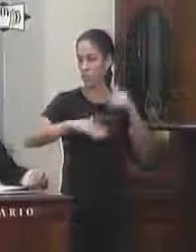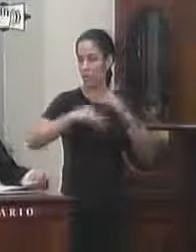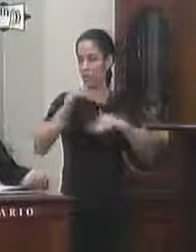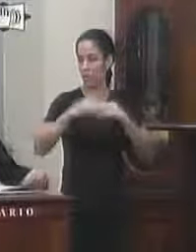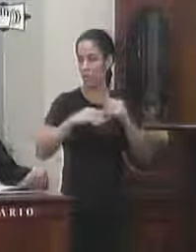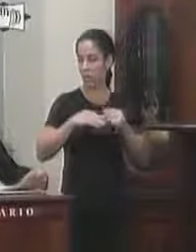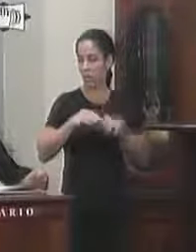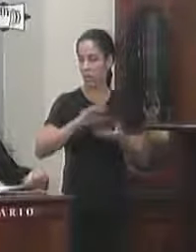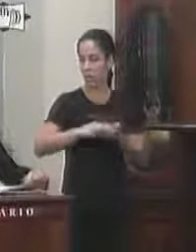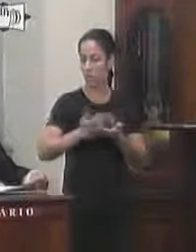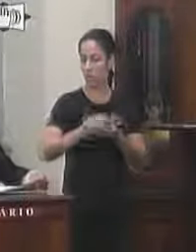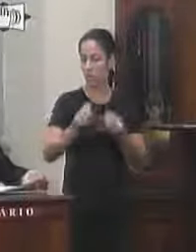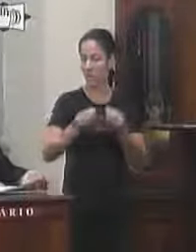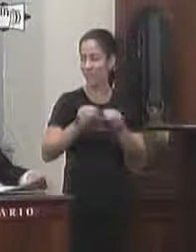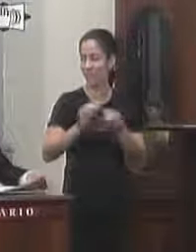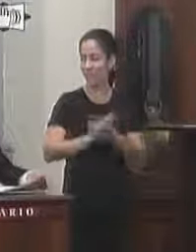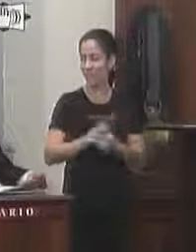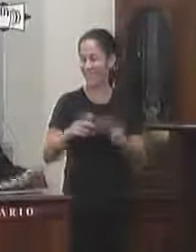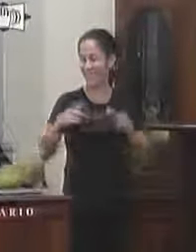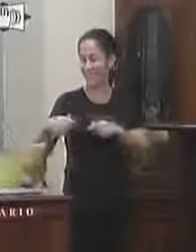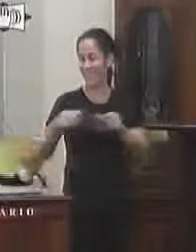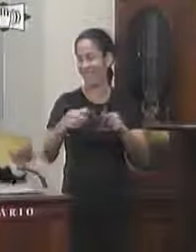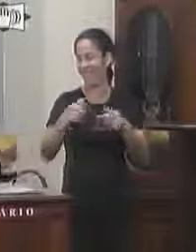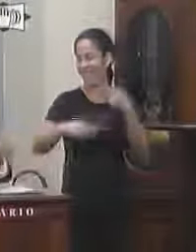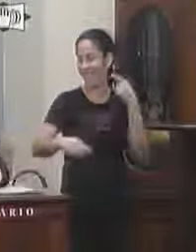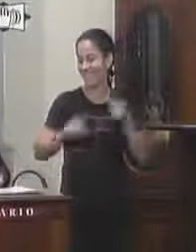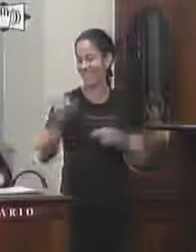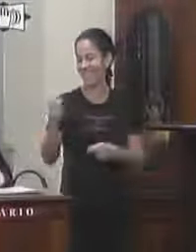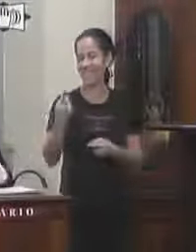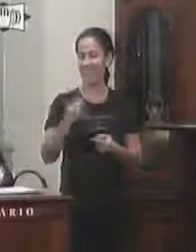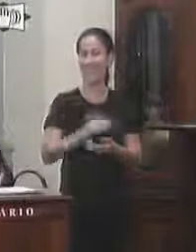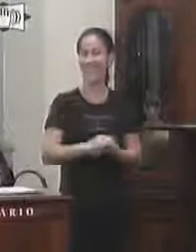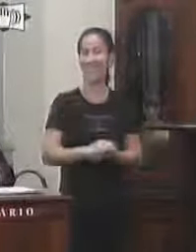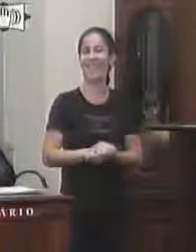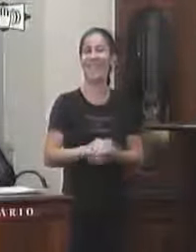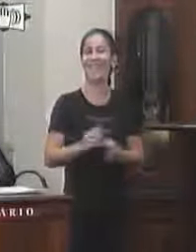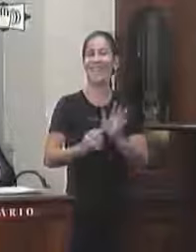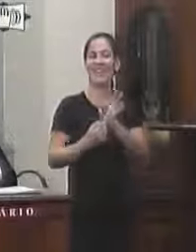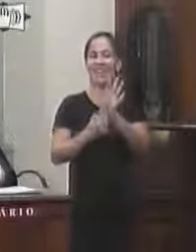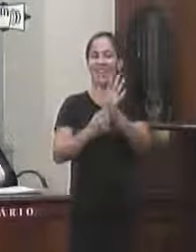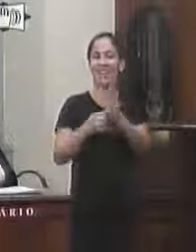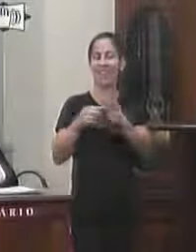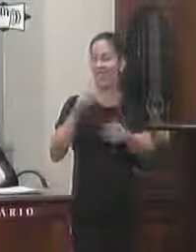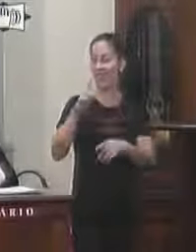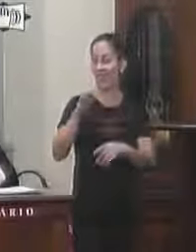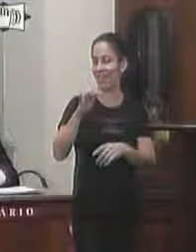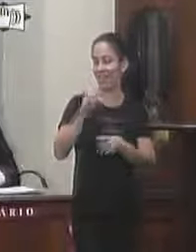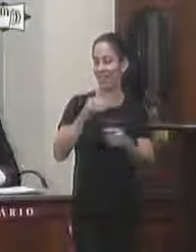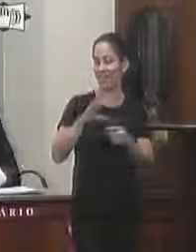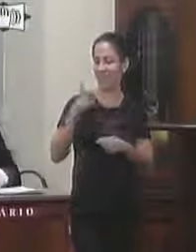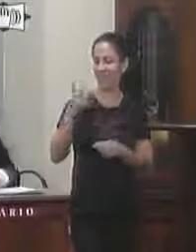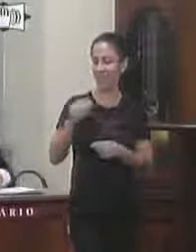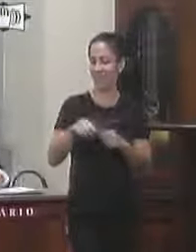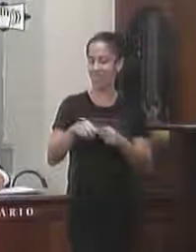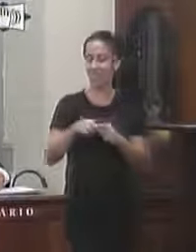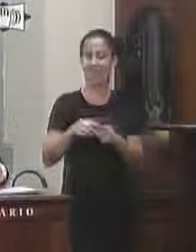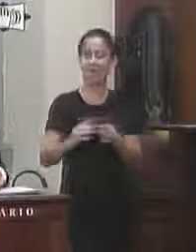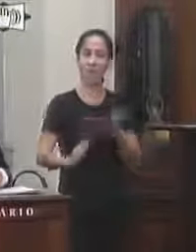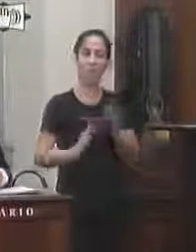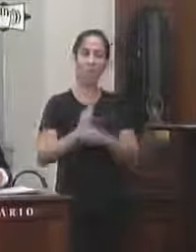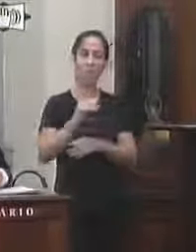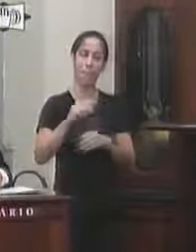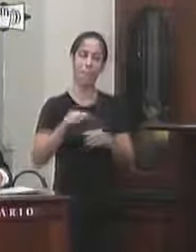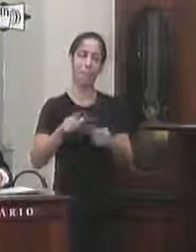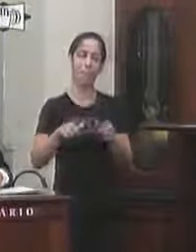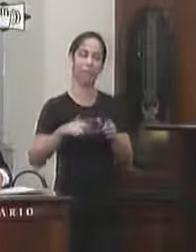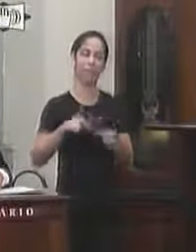intérprete de libras e solenidades públicas discussão única trata-se de apresentação do veto total ao projeto de lei no qual foi aprovada a lei